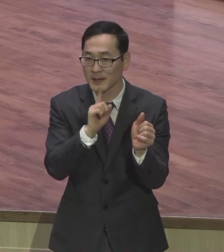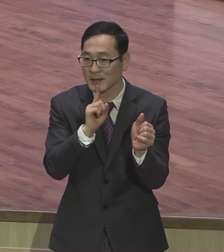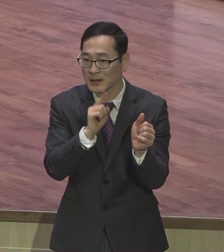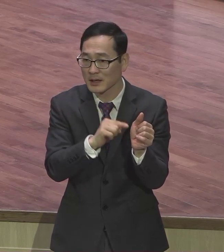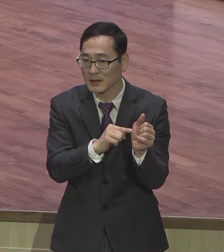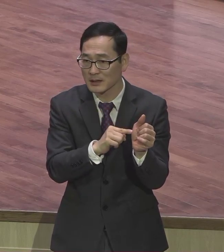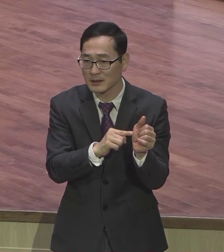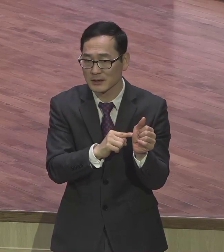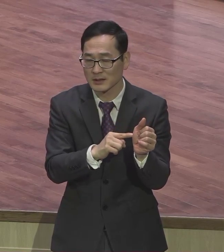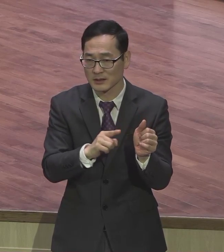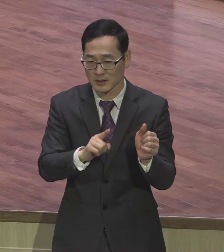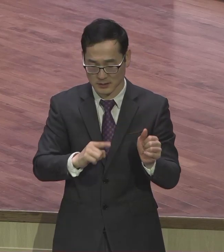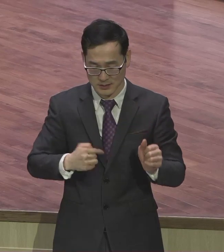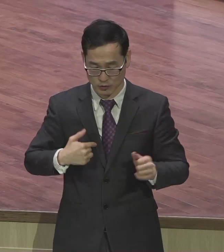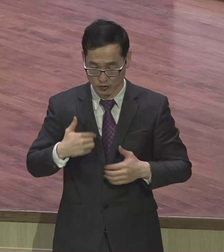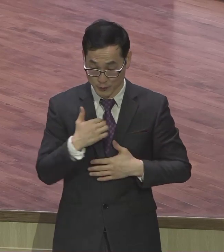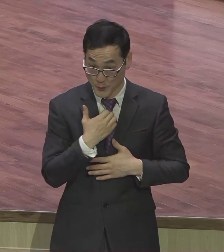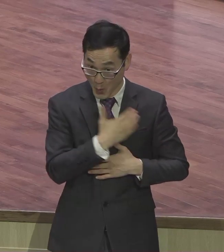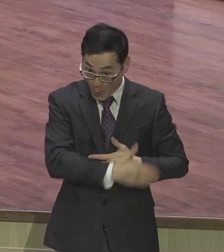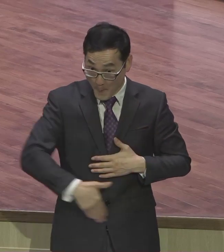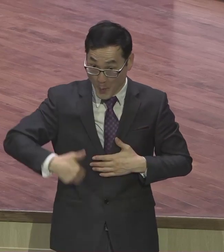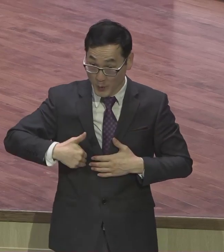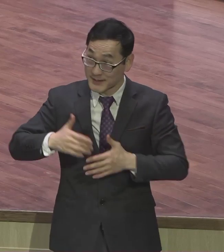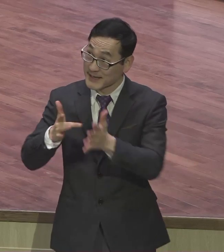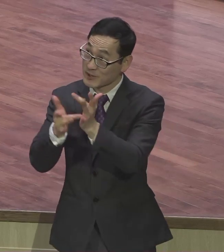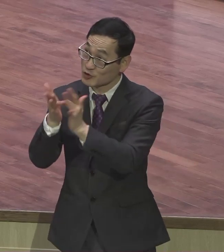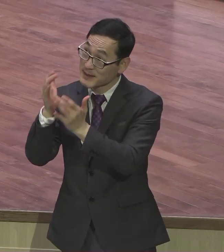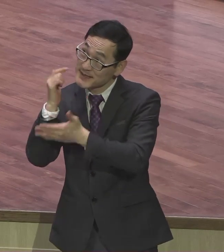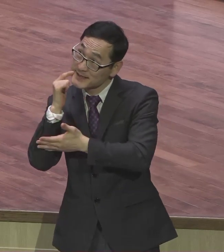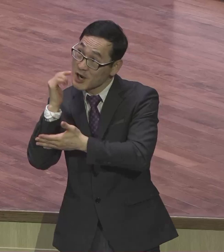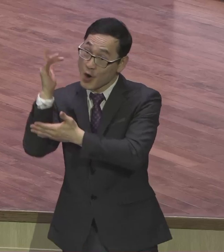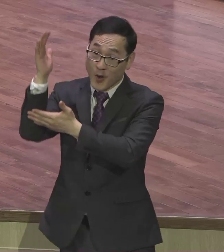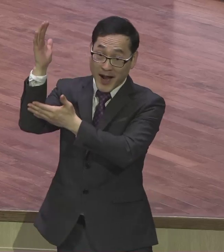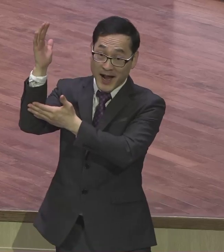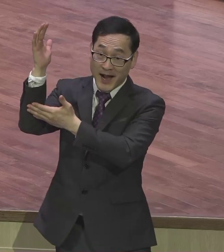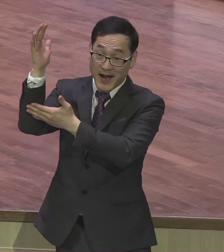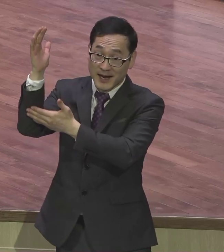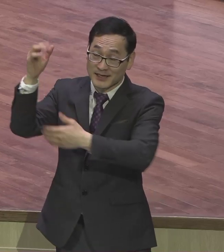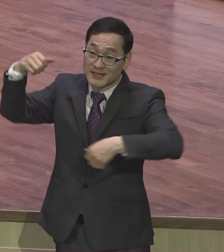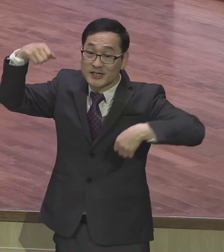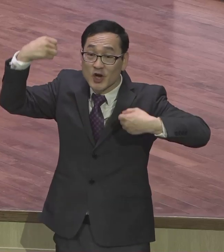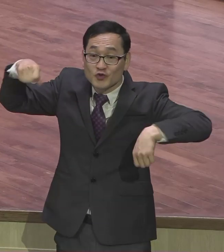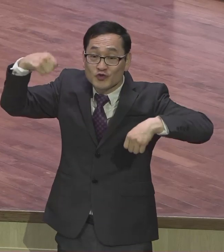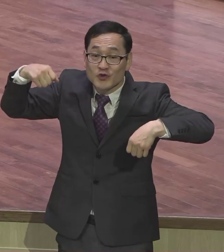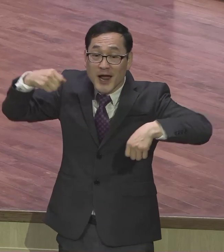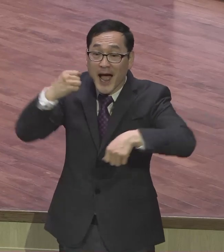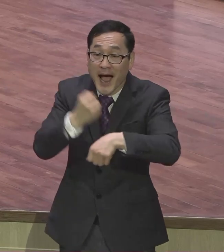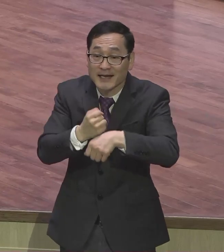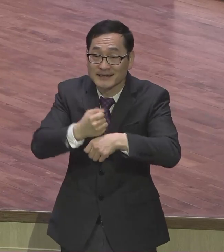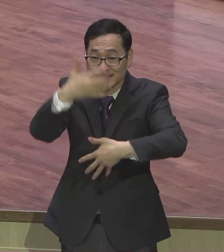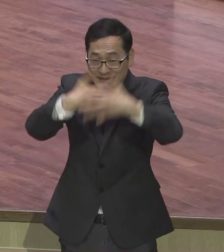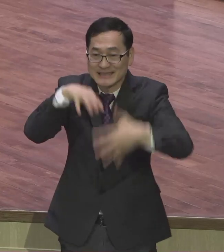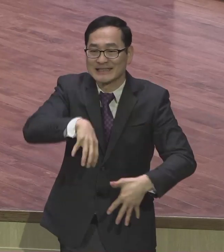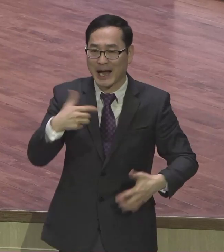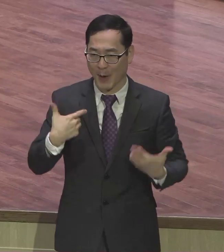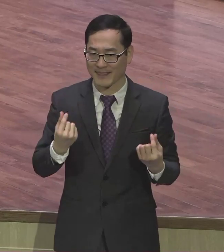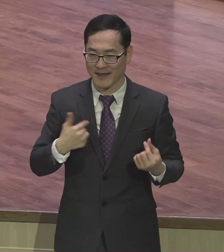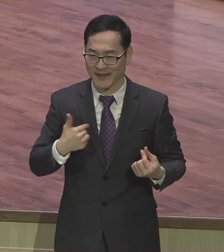예수 그리스도의 영광을 연출하는 극장이다 그랬어요 구원받은 하나님의 자녀 은약의